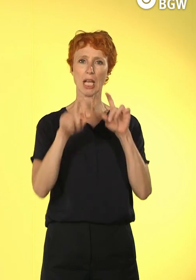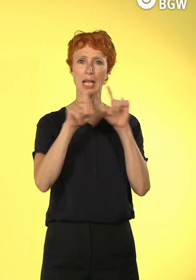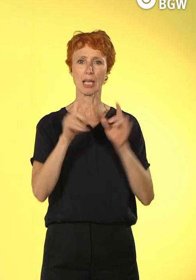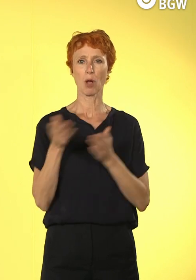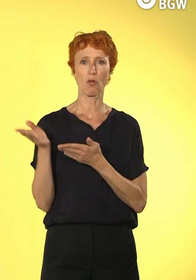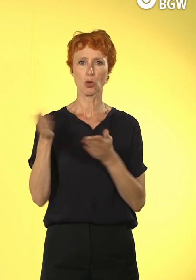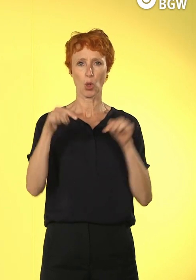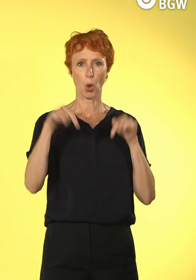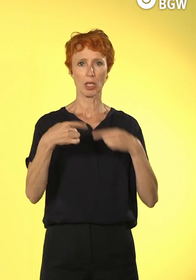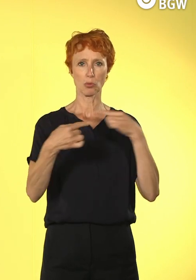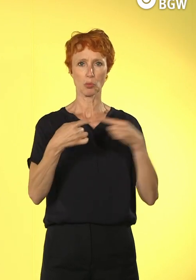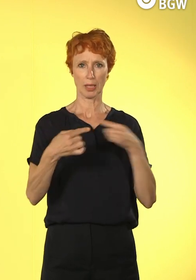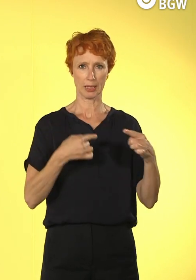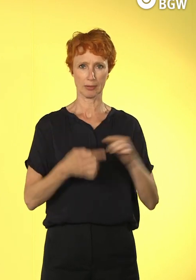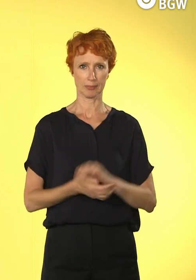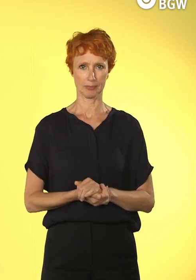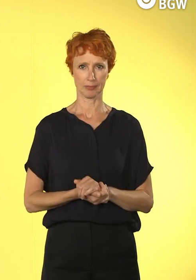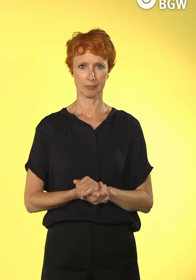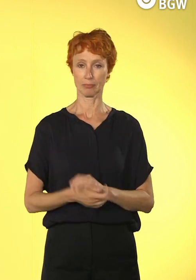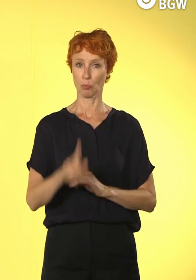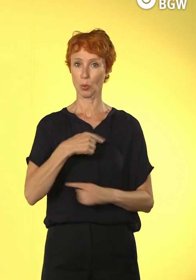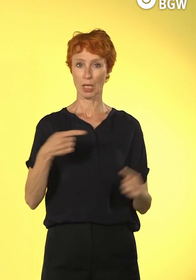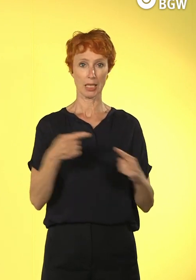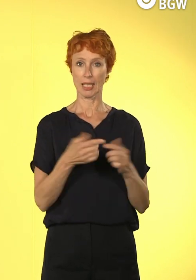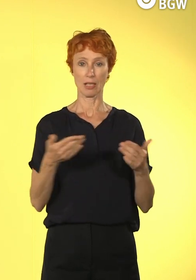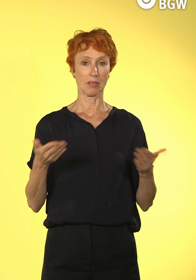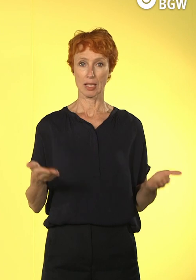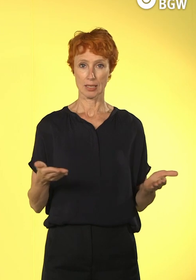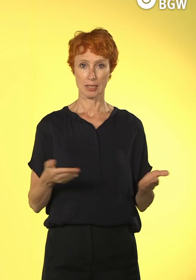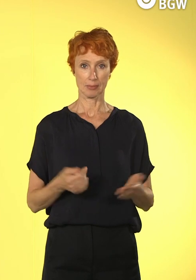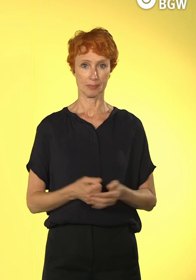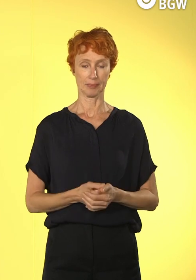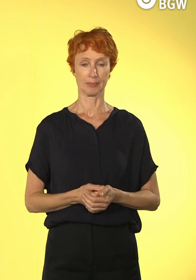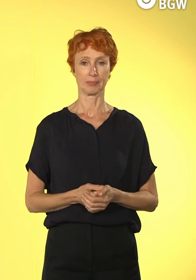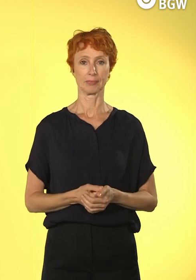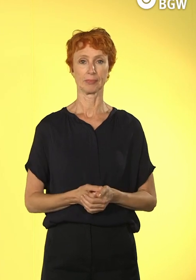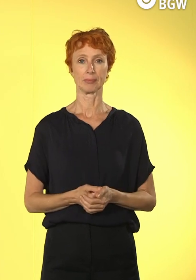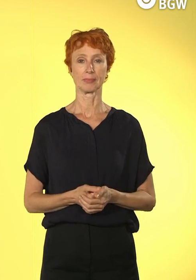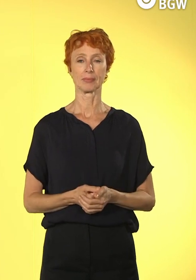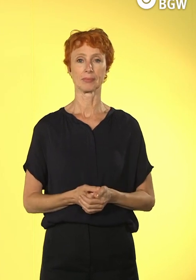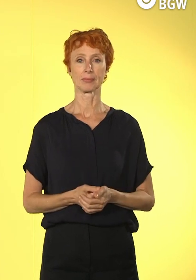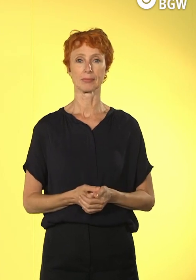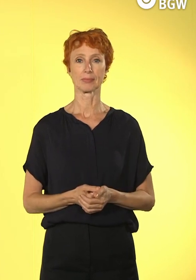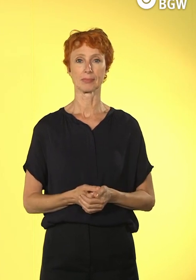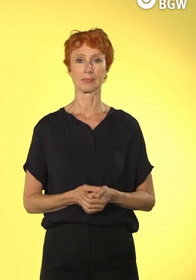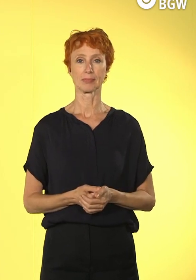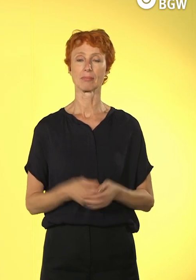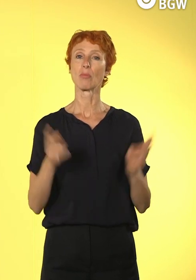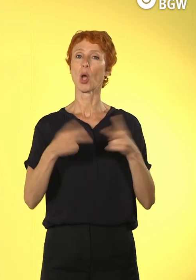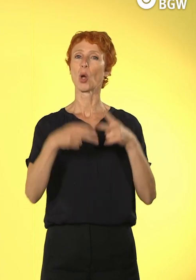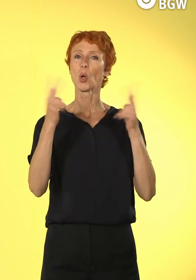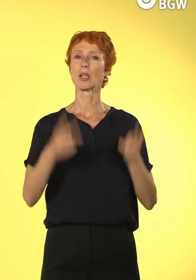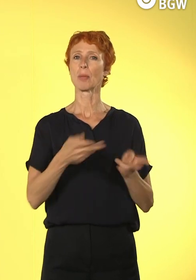Zunächst mal, was würden wir gerne erreichen? Wir würden Ihnen, wir wollen Ihnen das Konzept Digital